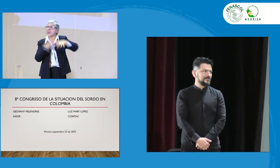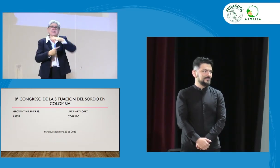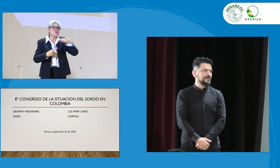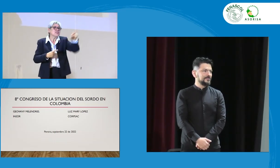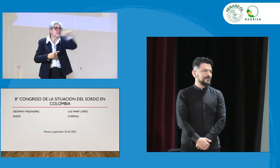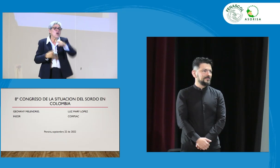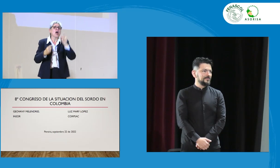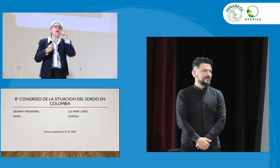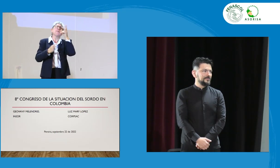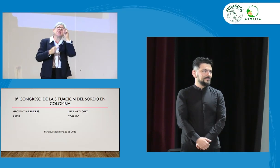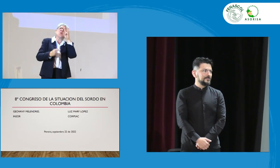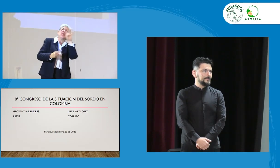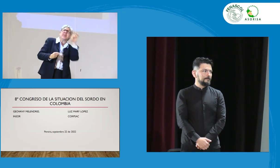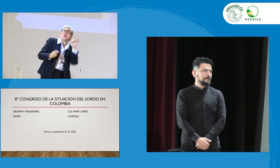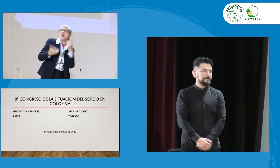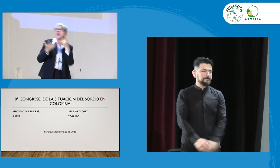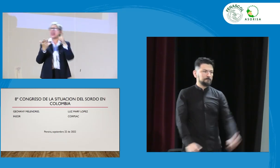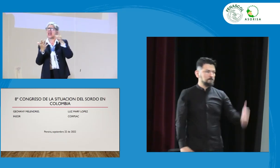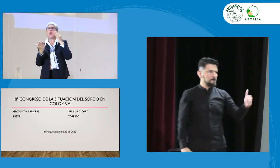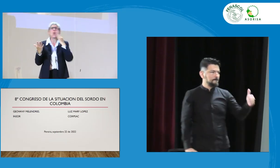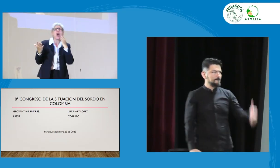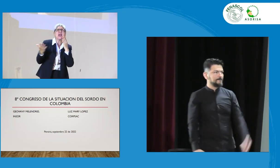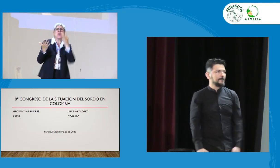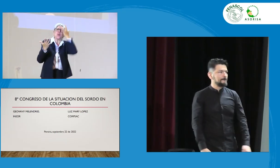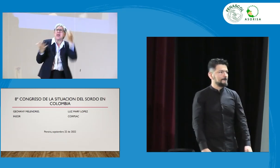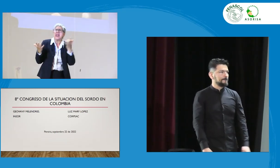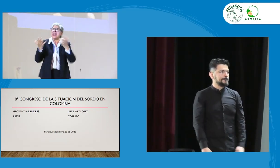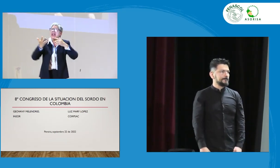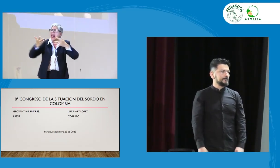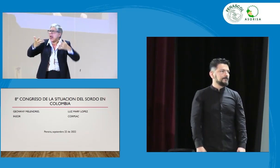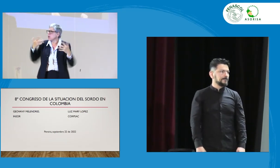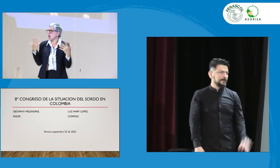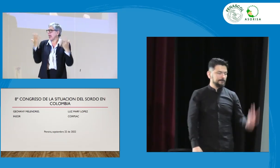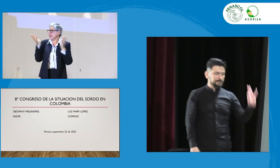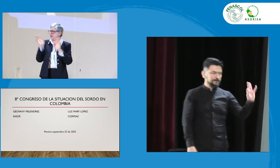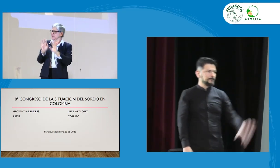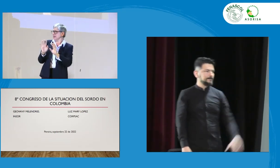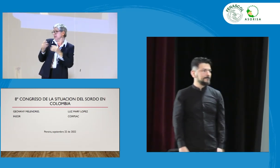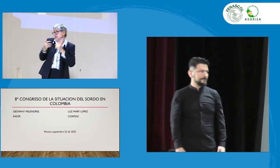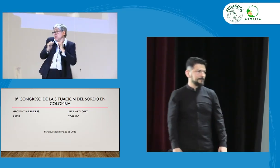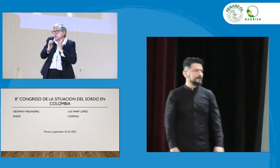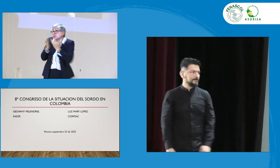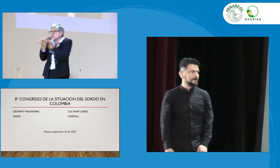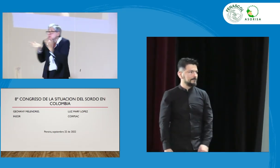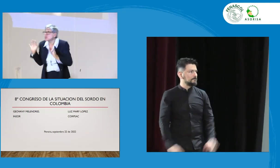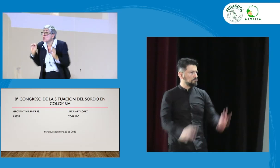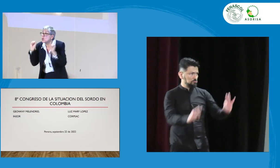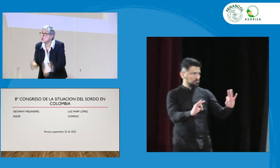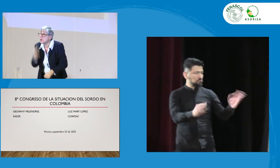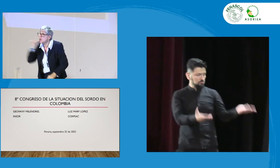que entiendan la ley 2049 y demás. ¿Puedo hacerlo así para dar respuesta?